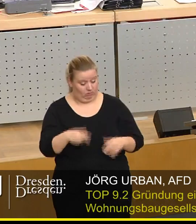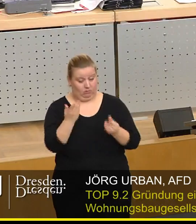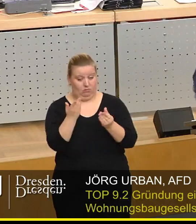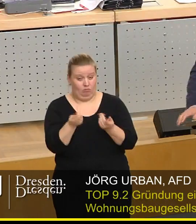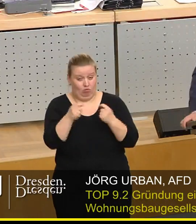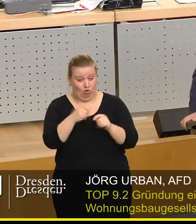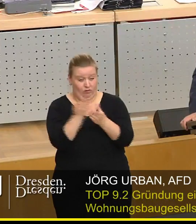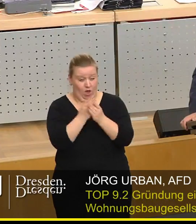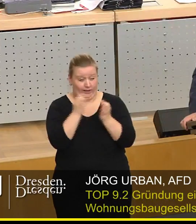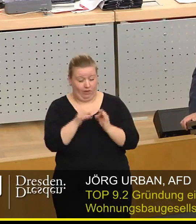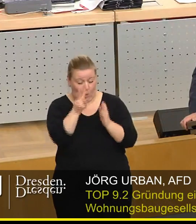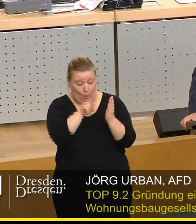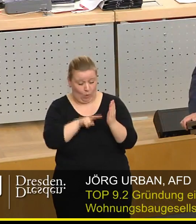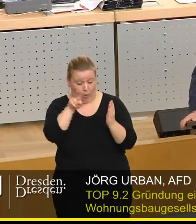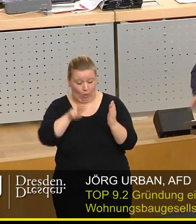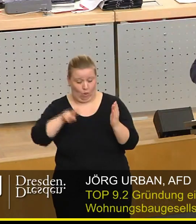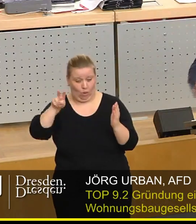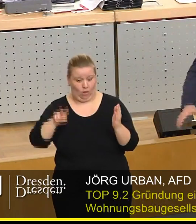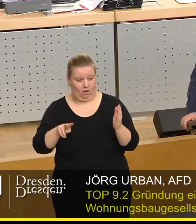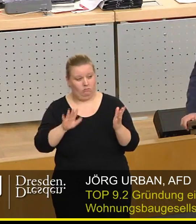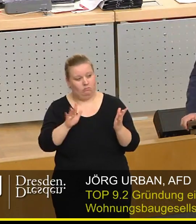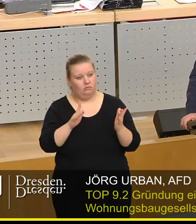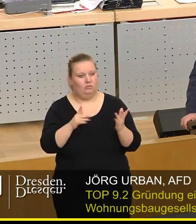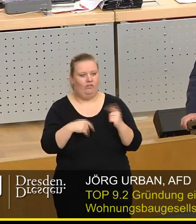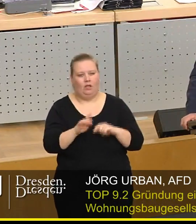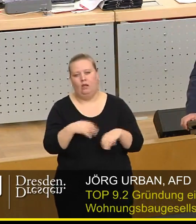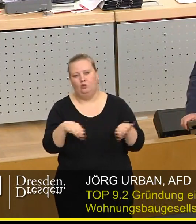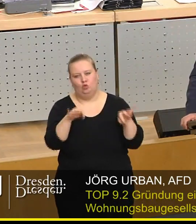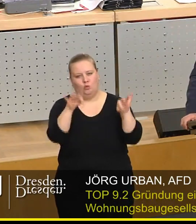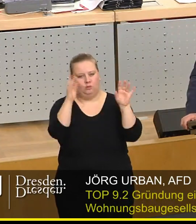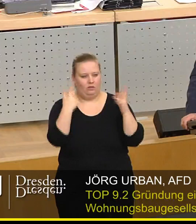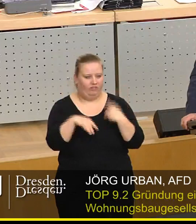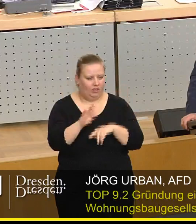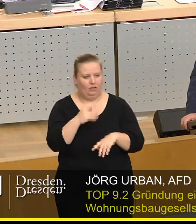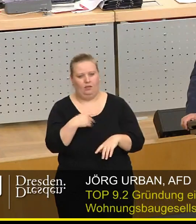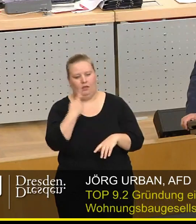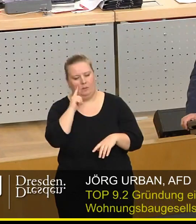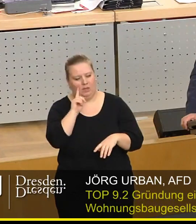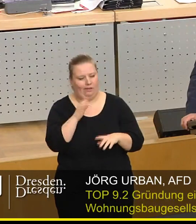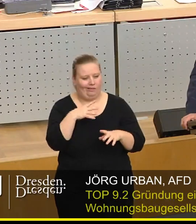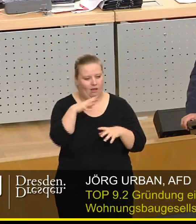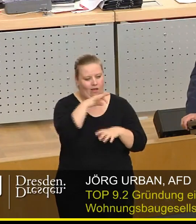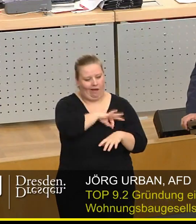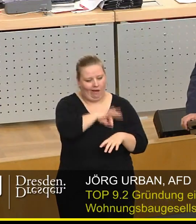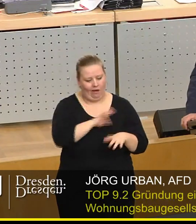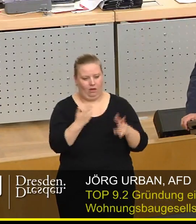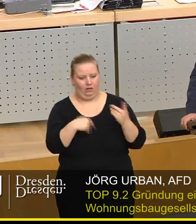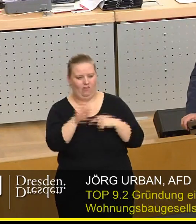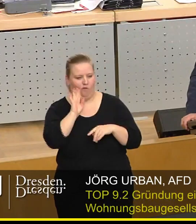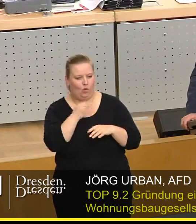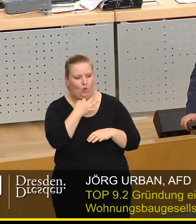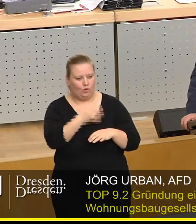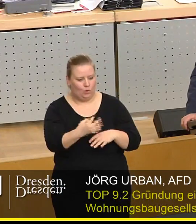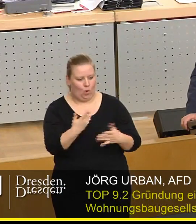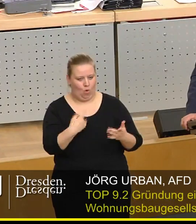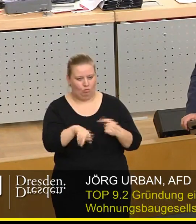Beschlussvorlage genauer hinein. Ihre übertriebene Horrorvision von Miethaien und Wohnungsnotstand, die Hauptbegründung für diese